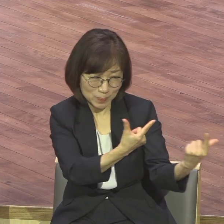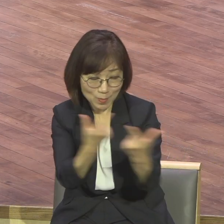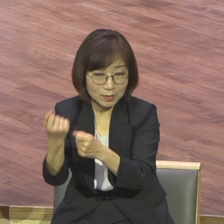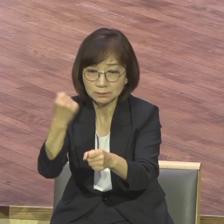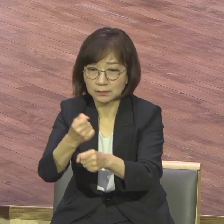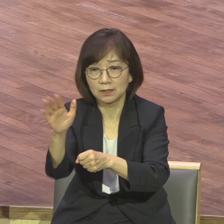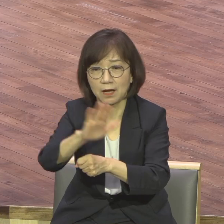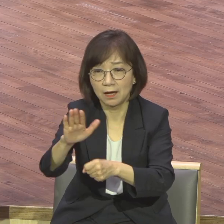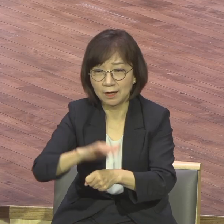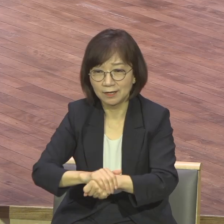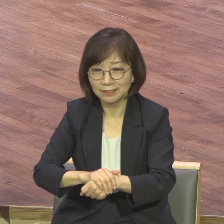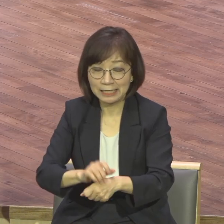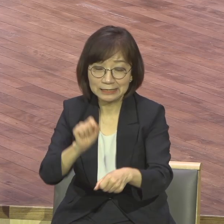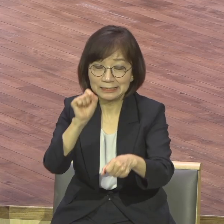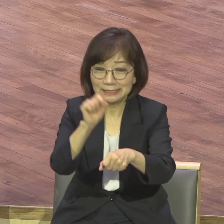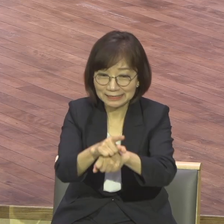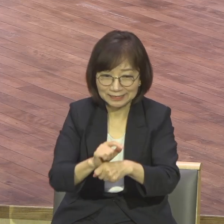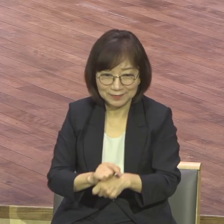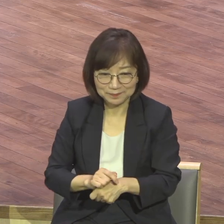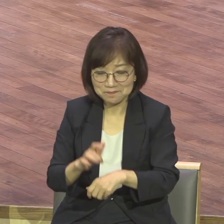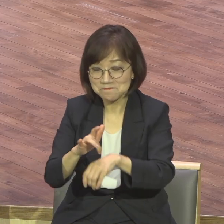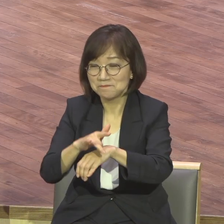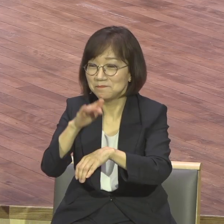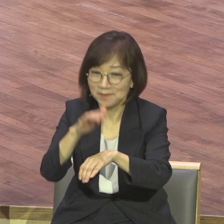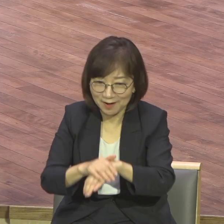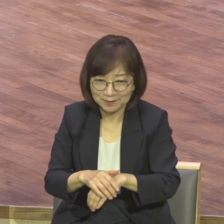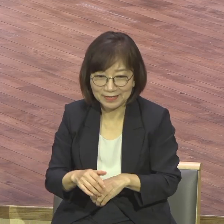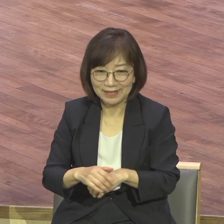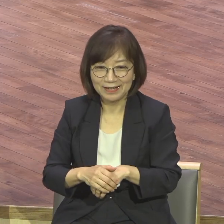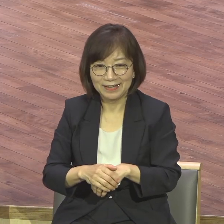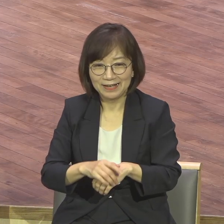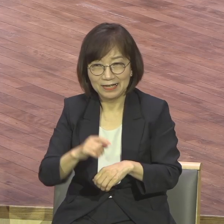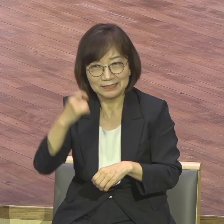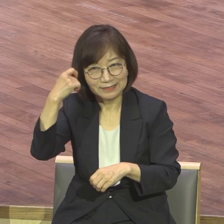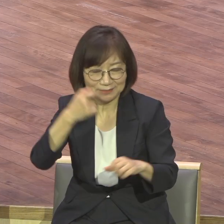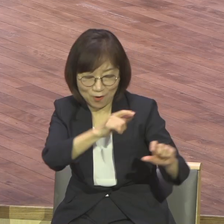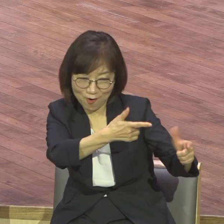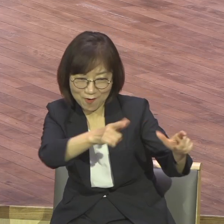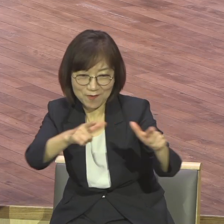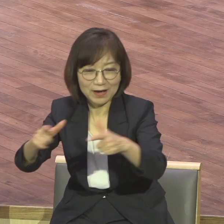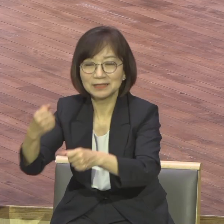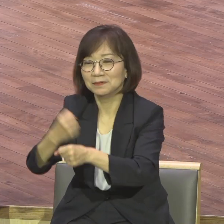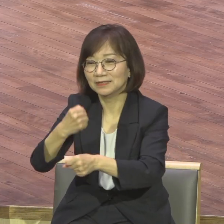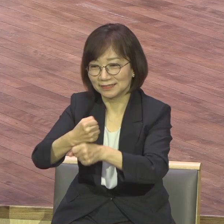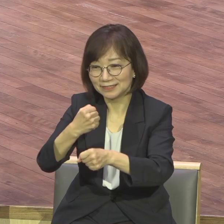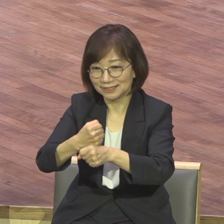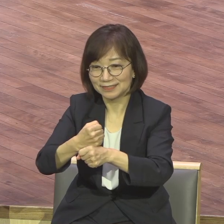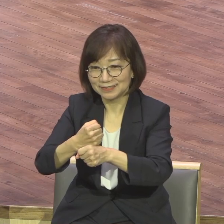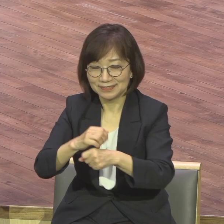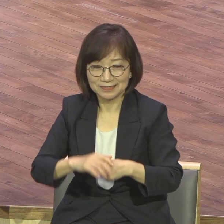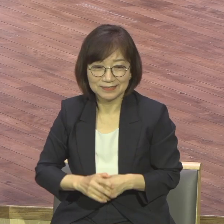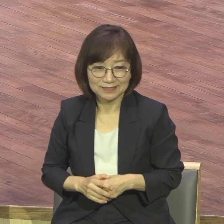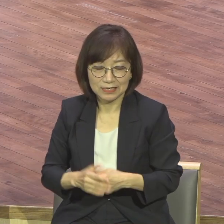체질이 있고 성격이 있고 분위기가 모든 게 다 문화가 달라요 각각 다른 은사를 주셨어요